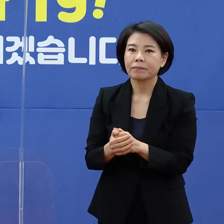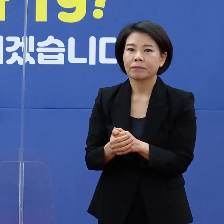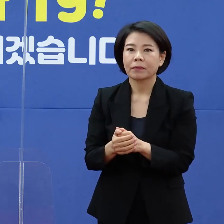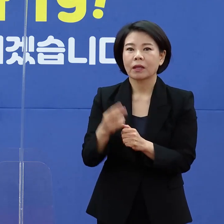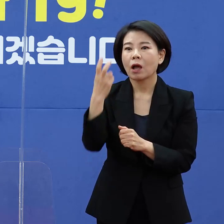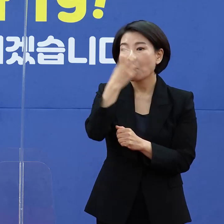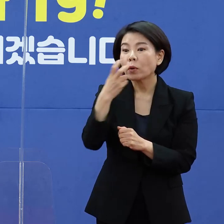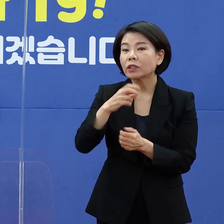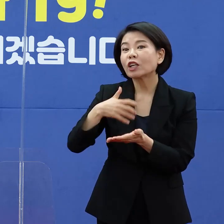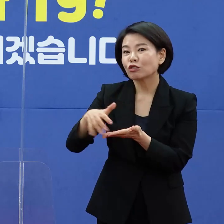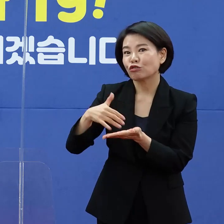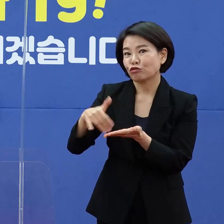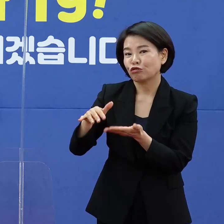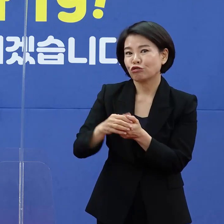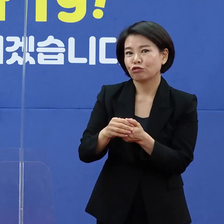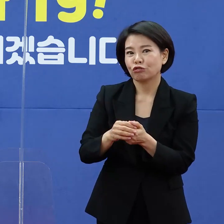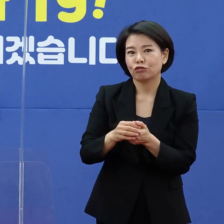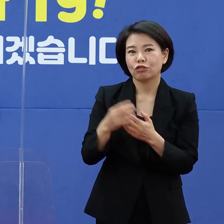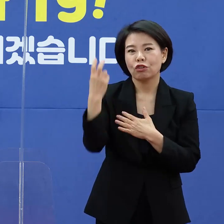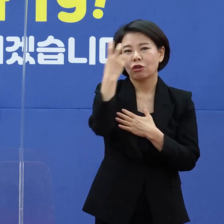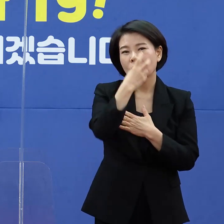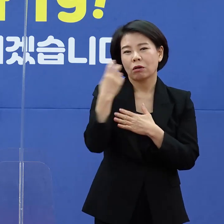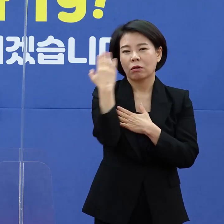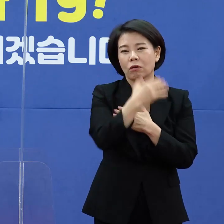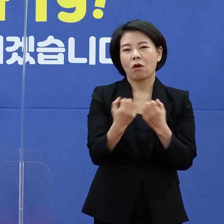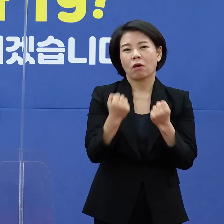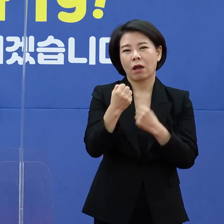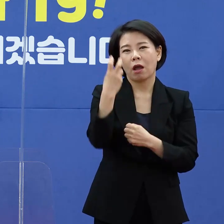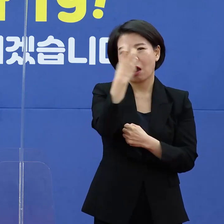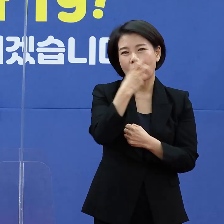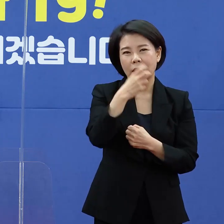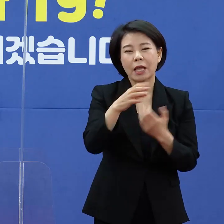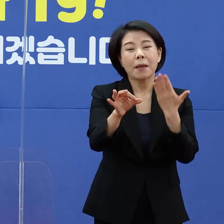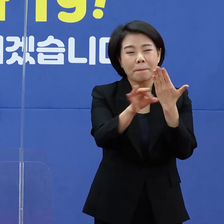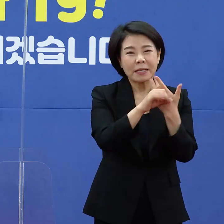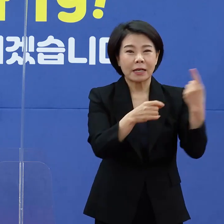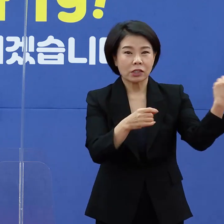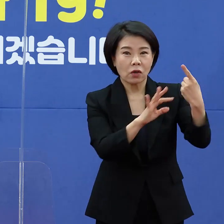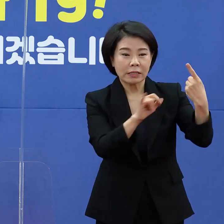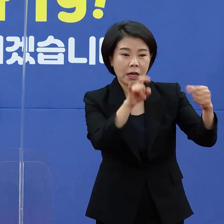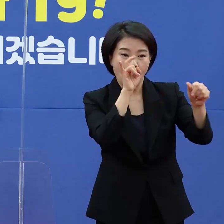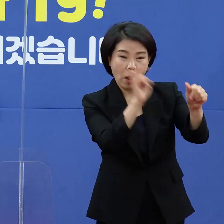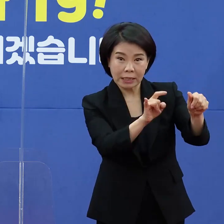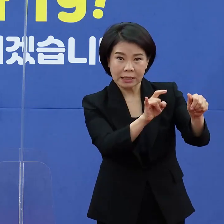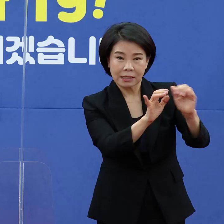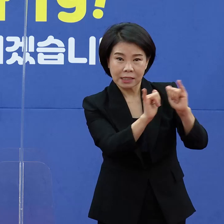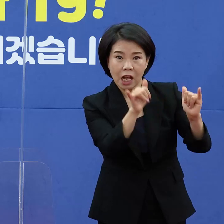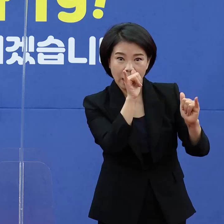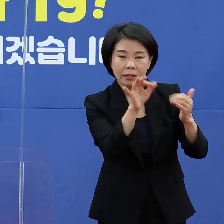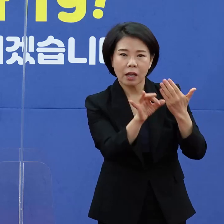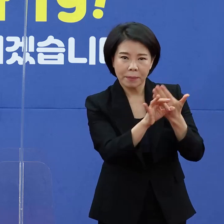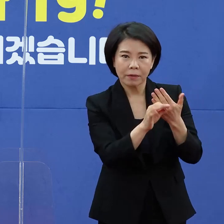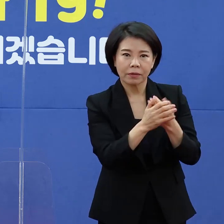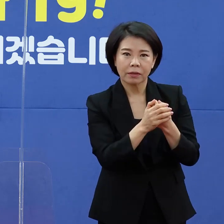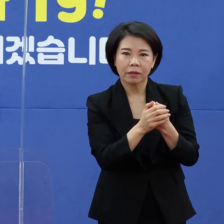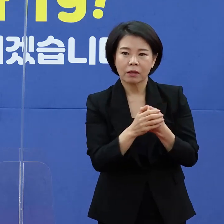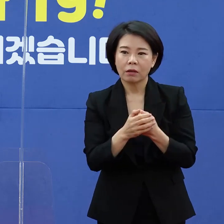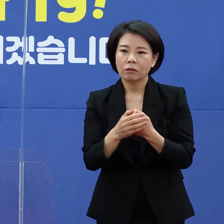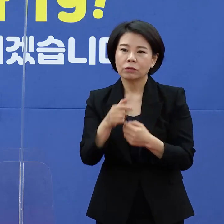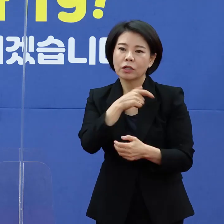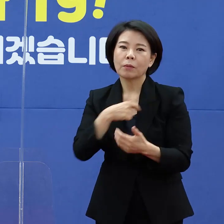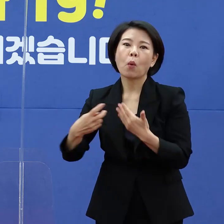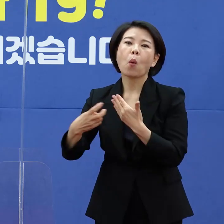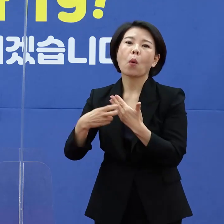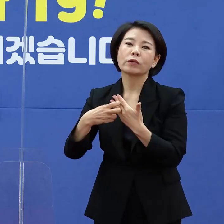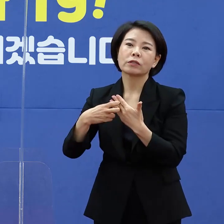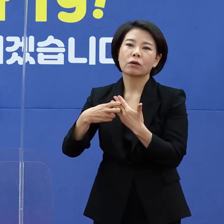보니터링 인원입니다. 건강관리는 지금 만약에 천명이 확진자가 있다 그러면 우리 보건소